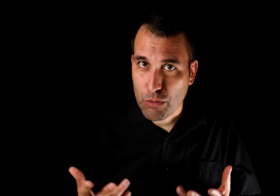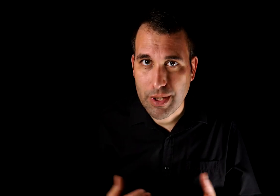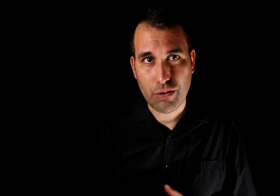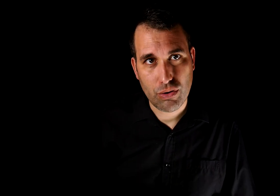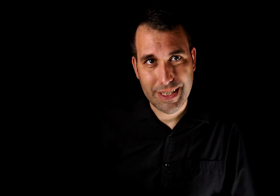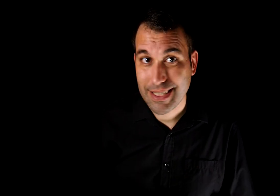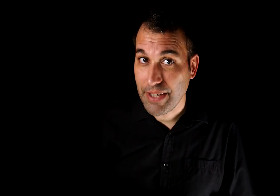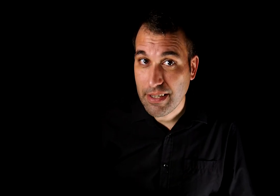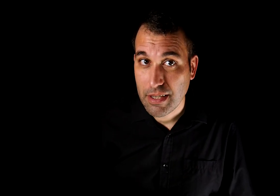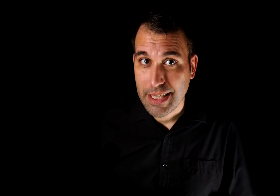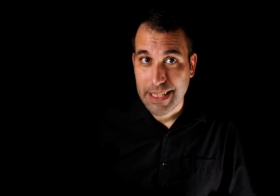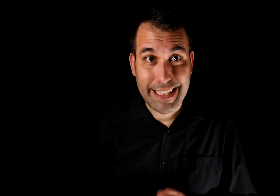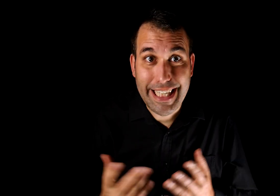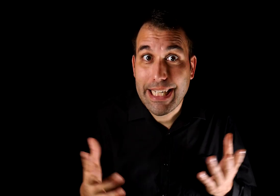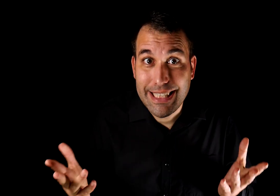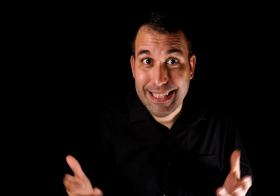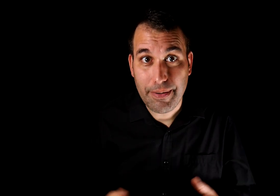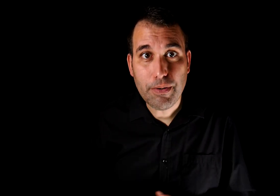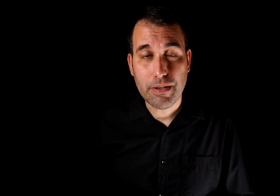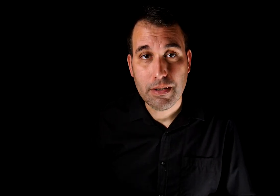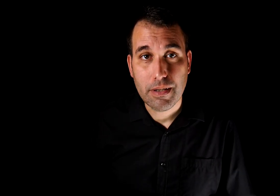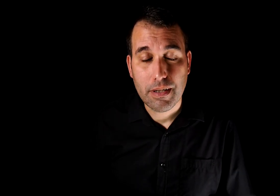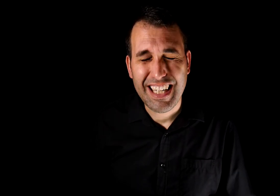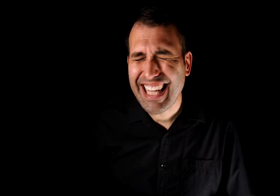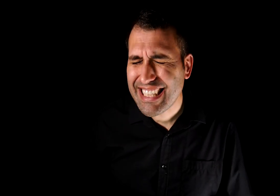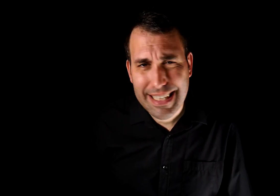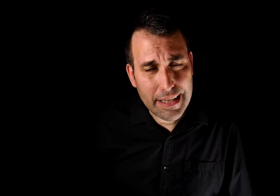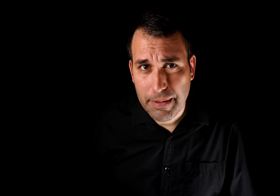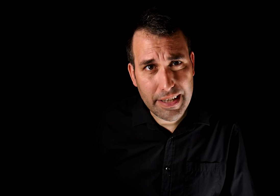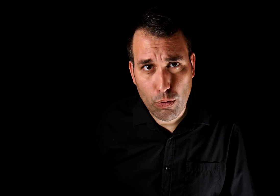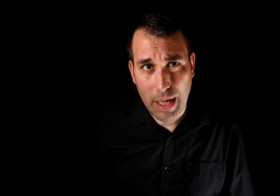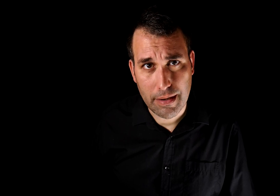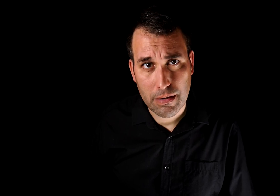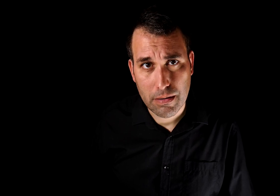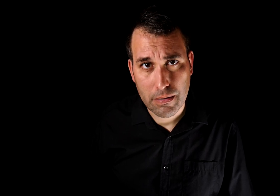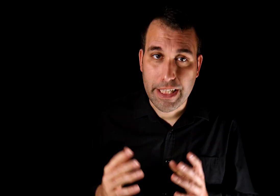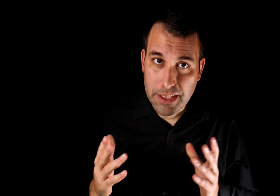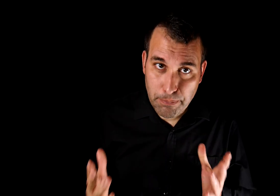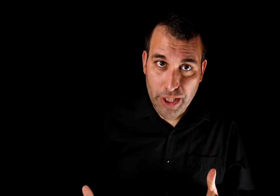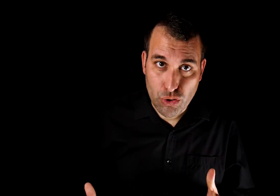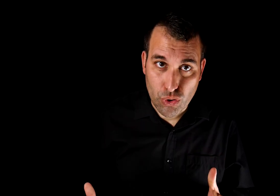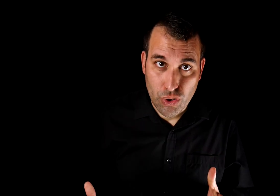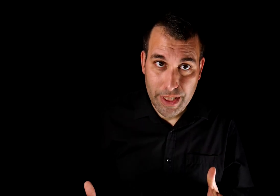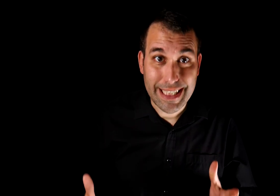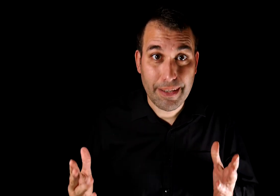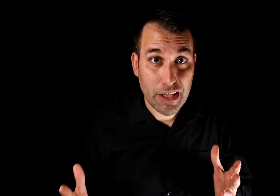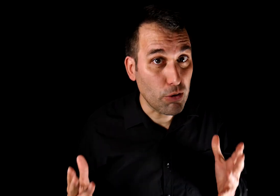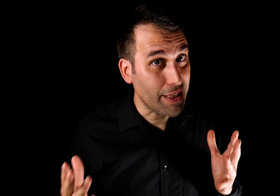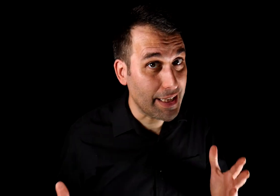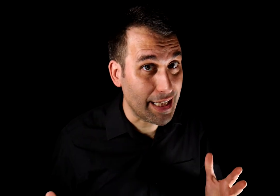preguntado si está bien? ¿Siquiera si está vivo? Le da exactamente igual. Y es por eso que saber cómo detectar